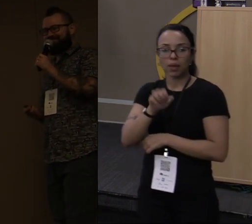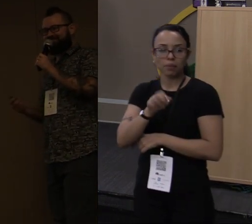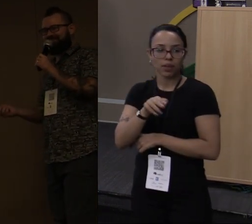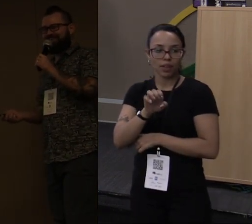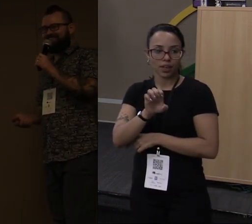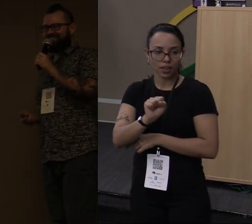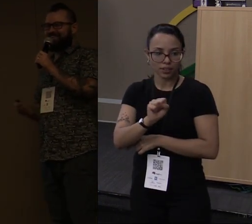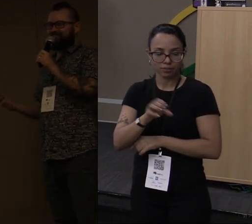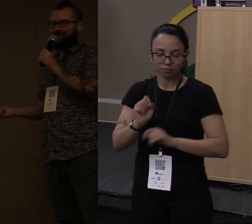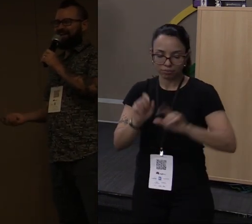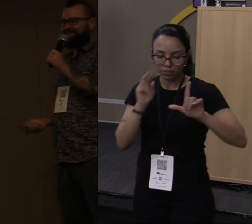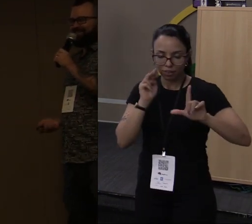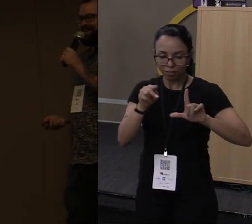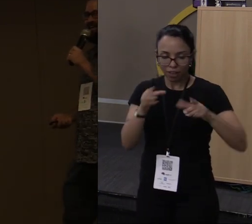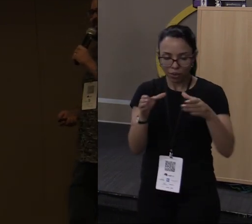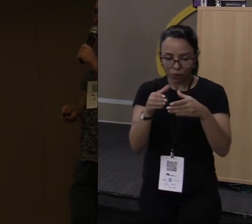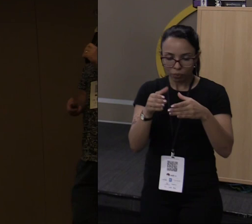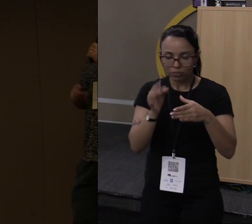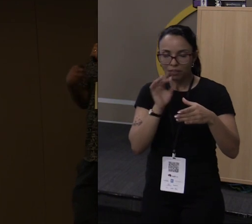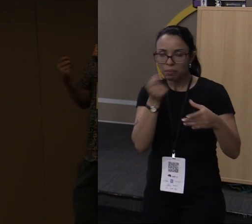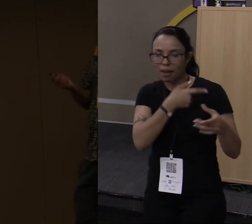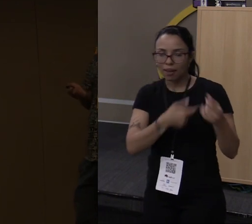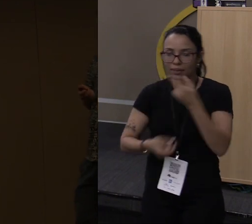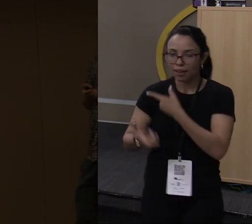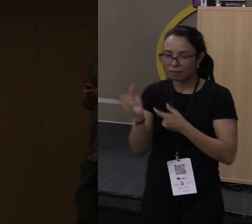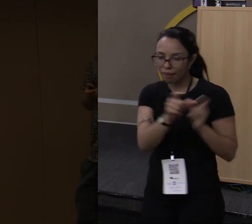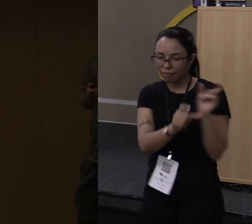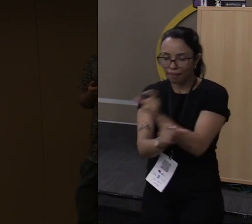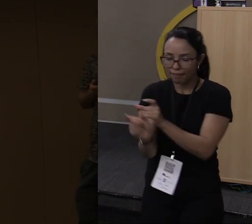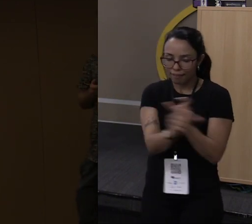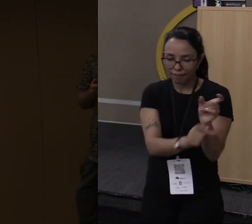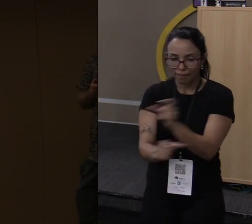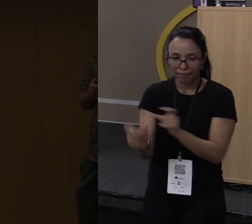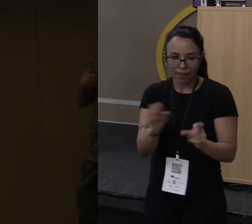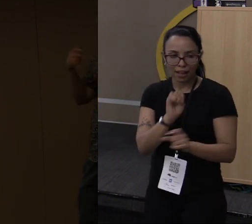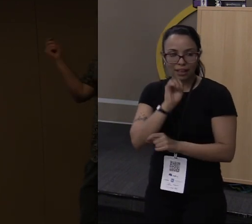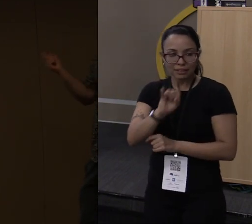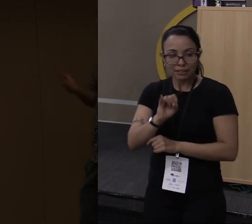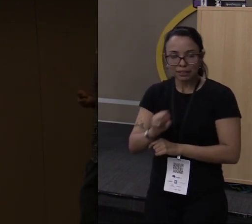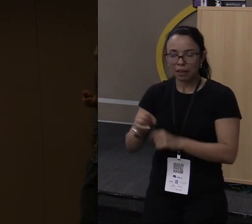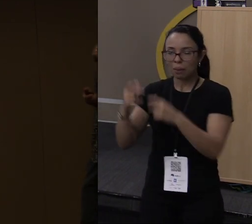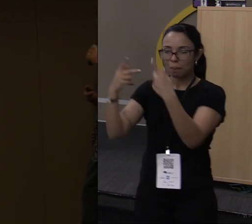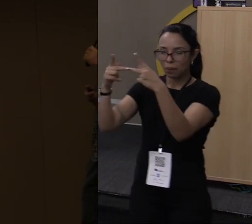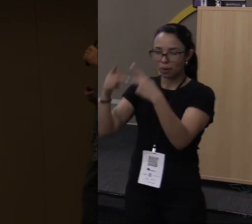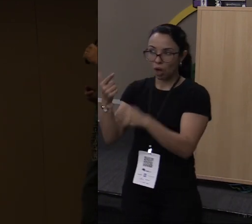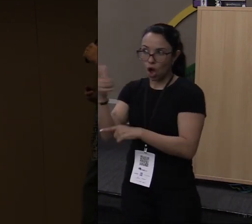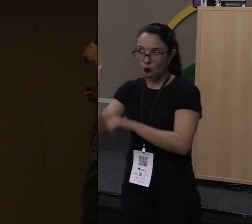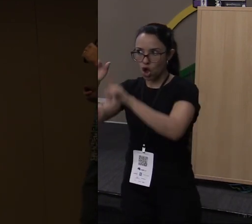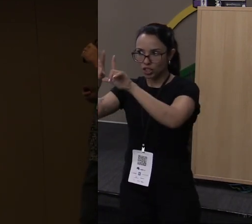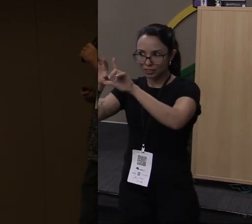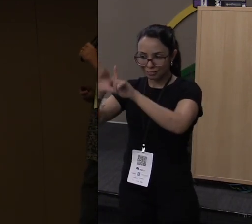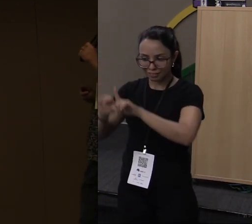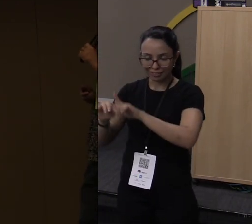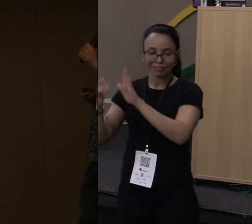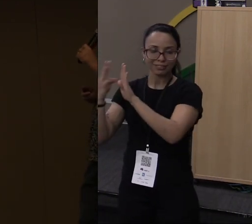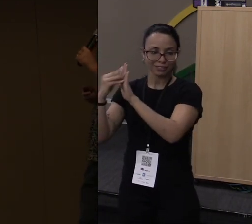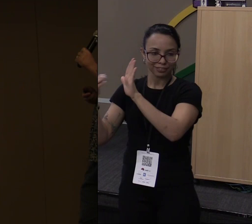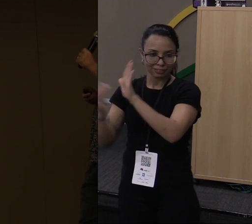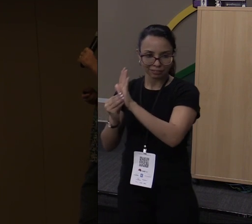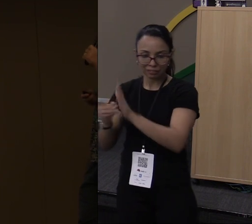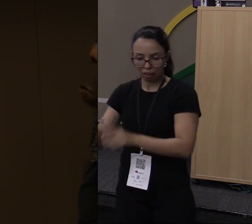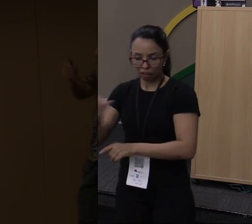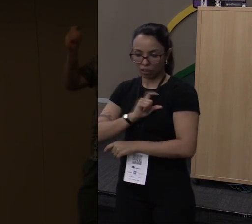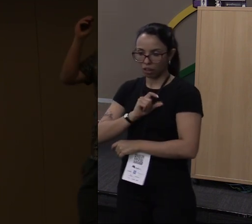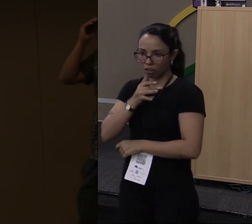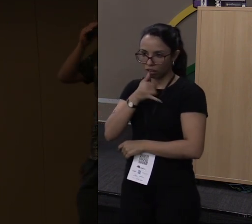são os stickers e as piadas, tá? Não se sinta ofendido se você programa em outra linguagem, porque essa galera gosta de zoar muito. Tem até um canal